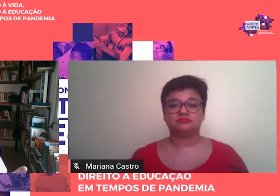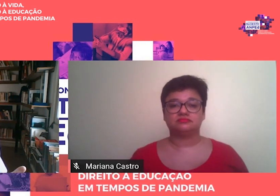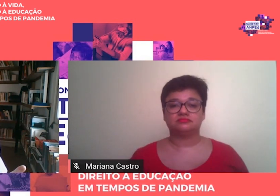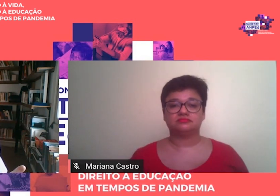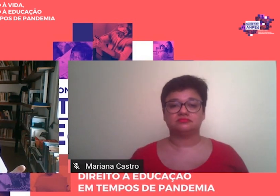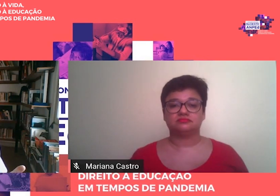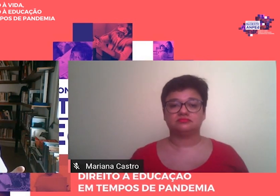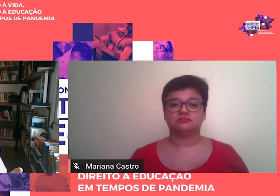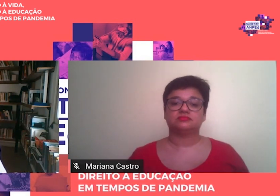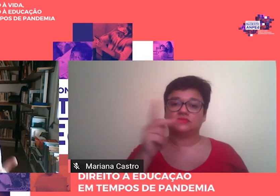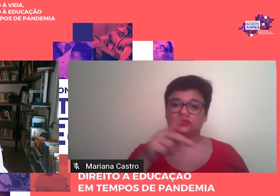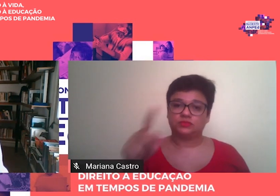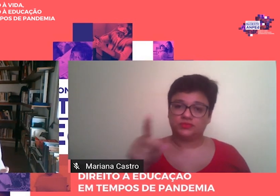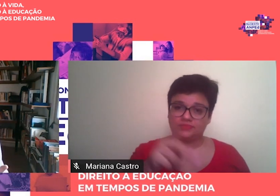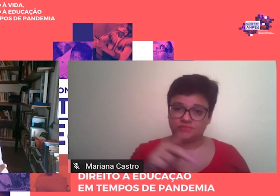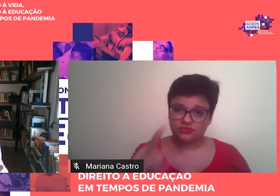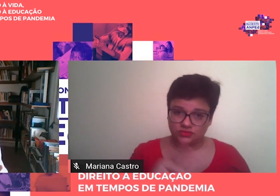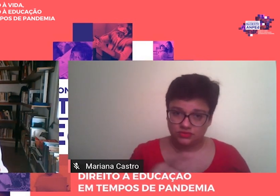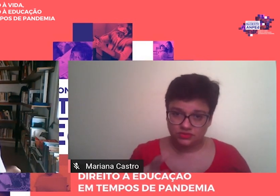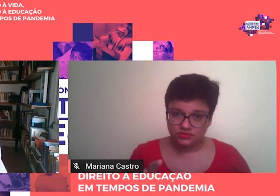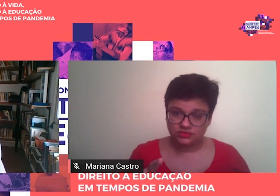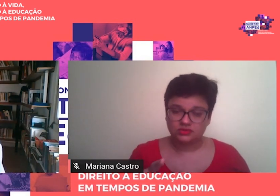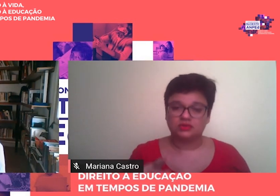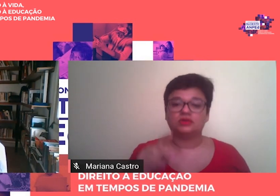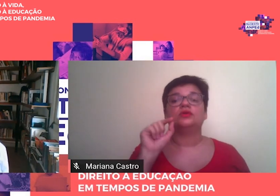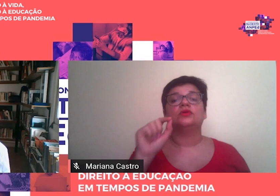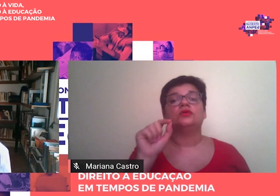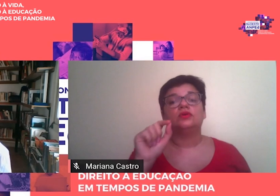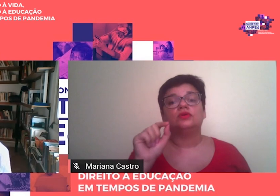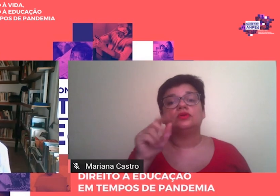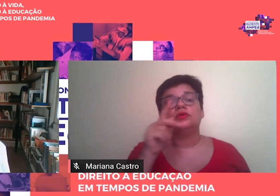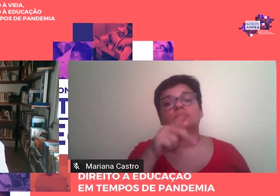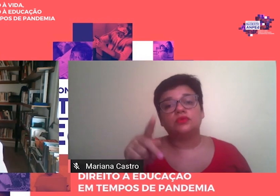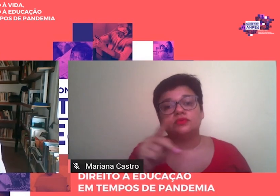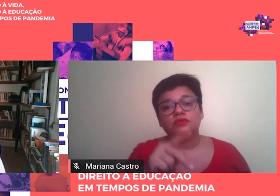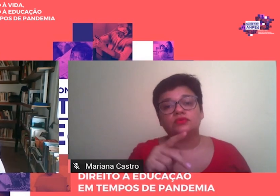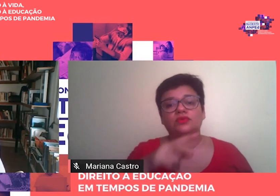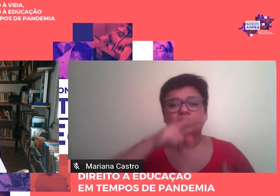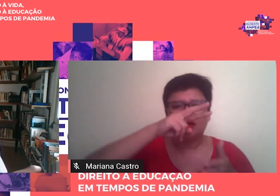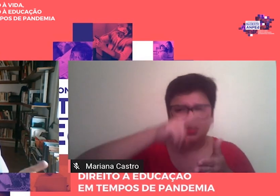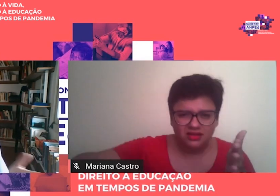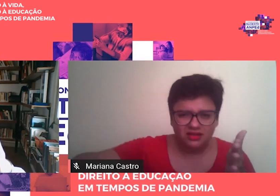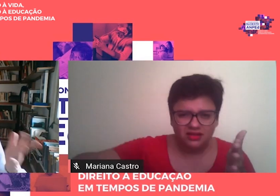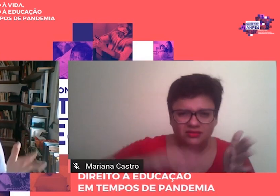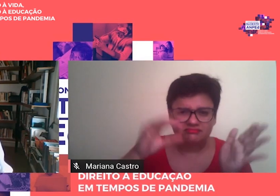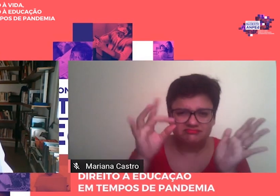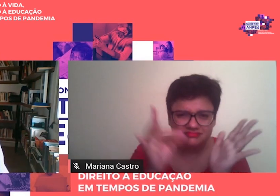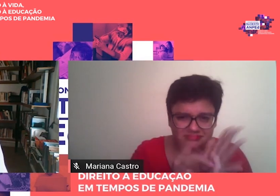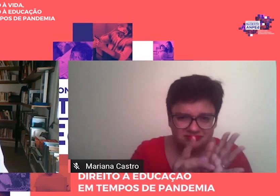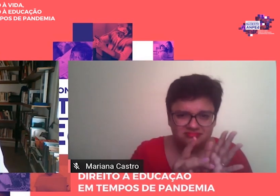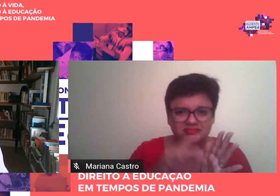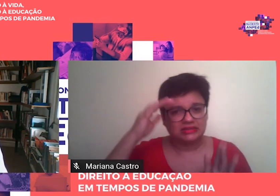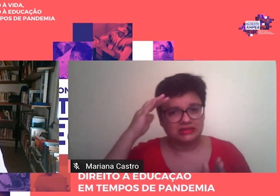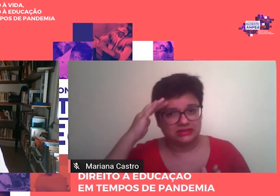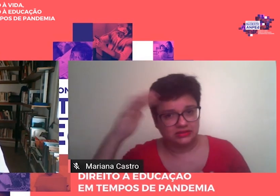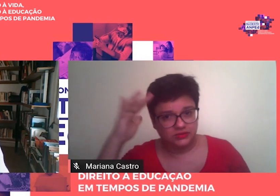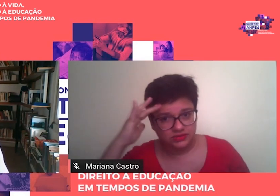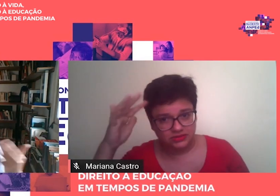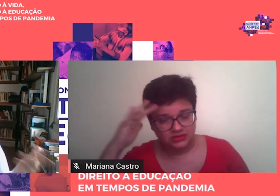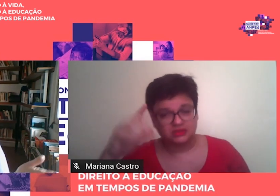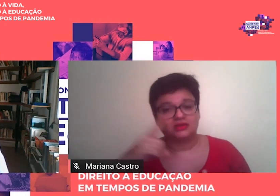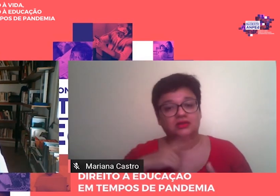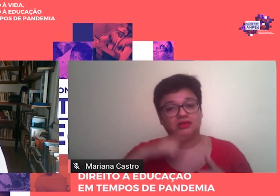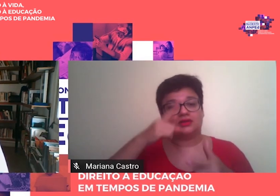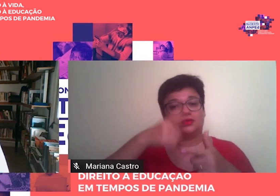pelos professores. E, aí, vem a questão, mas os professores leram essas teorias, aí nós temos um problema, né,